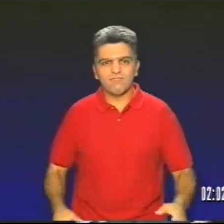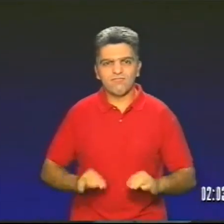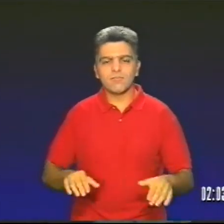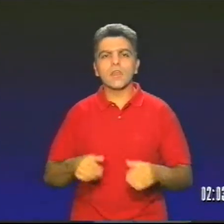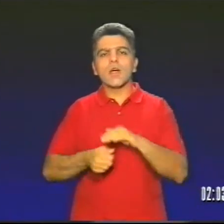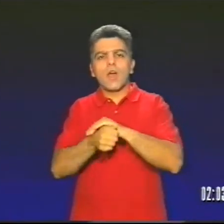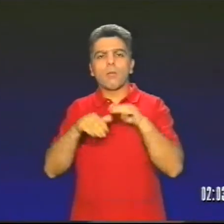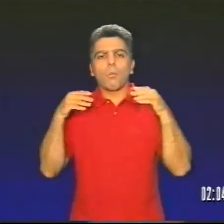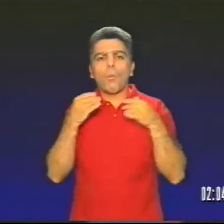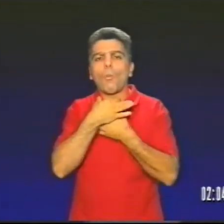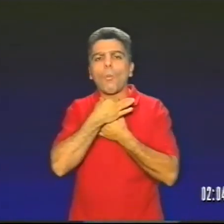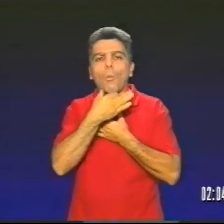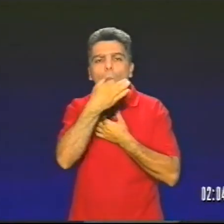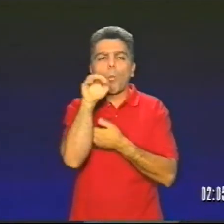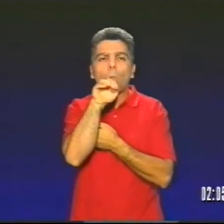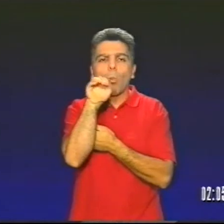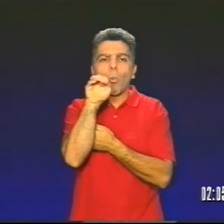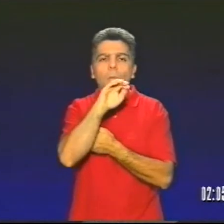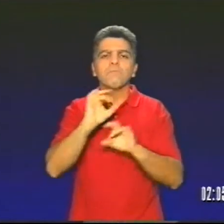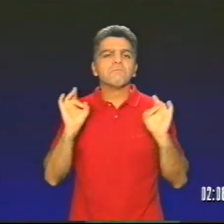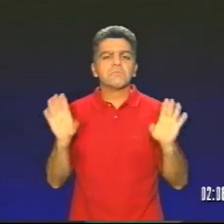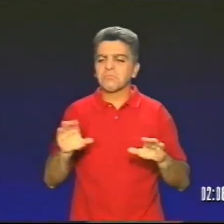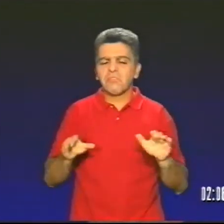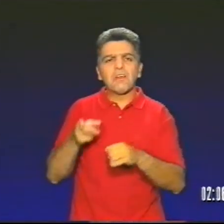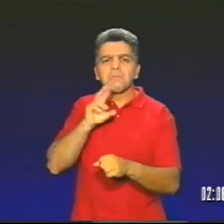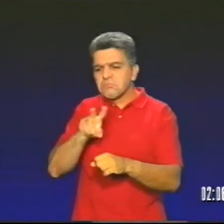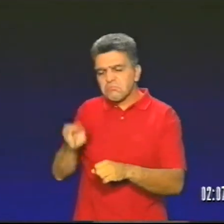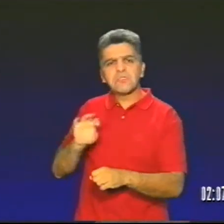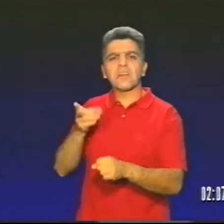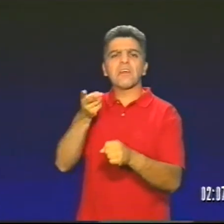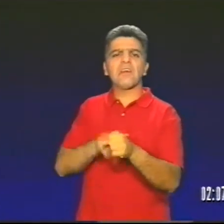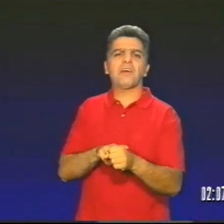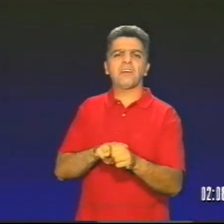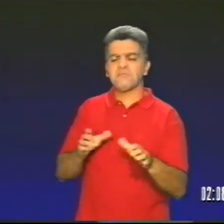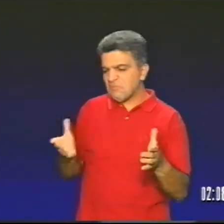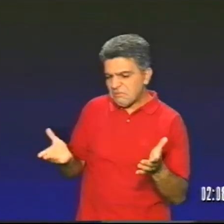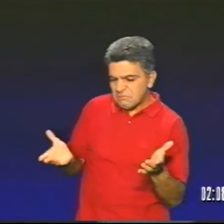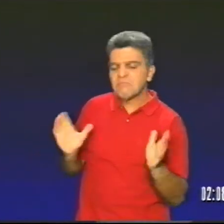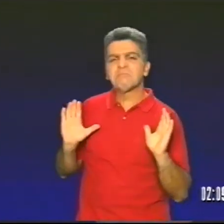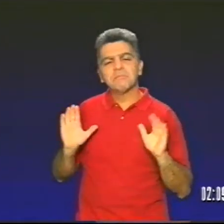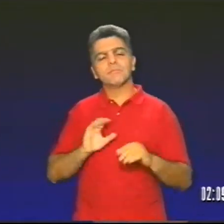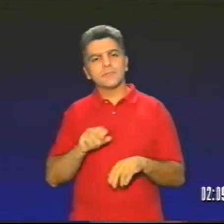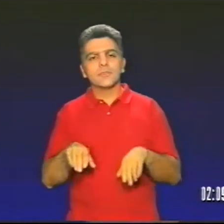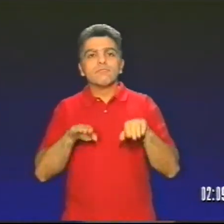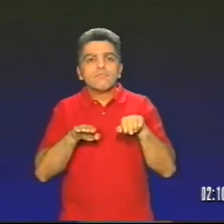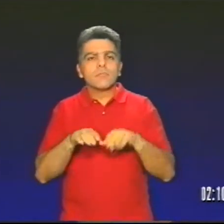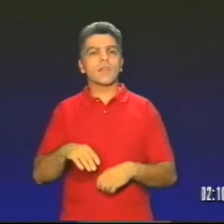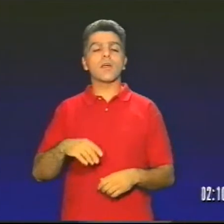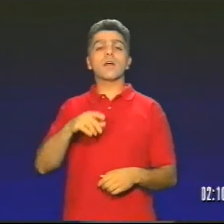Με γυμνασμένο στήθος και πόδια Έτοιμος Ενώ η Χελώνα με το λιγνό λαιμό της Καθόταν εκεί, ακίνητη, δεν έκανε τίποτα